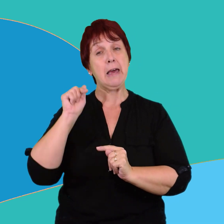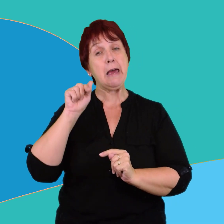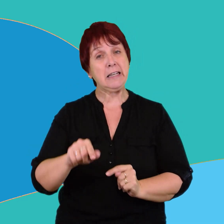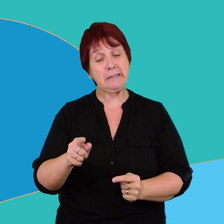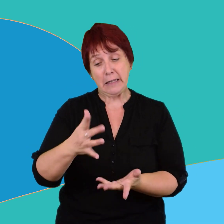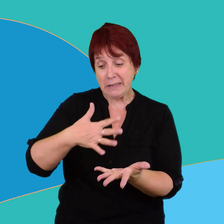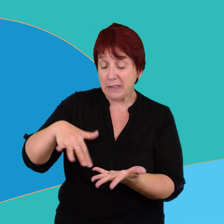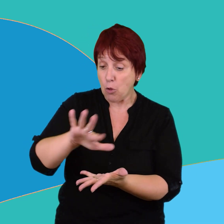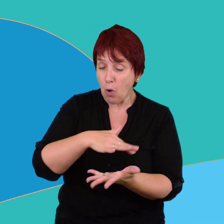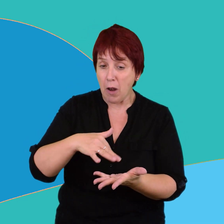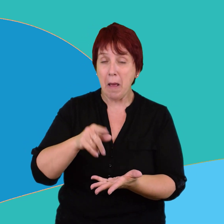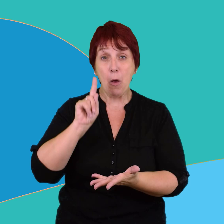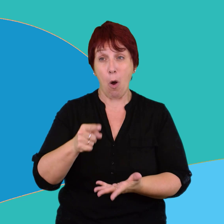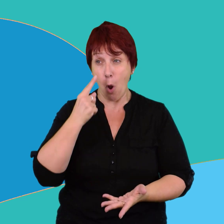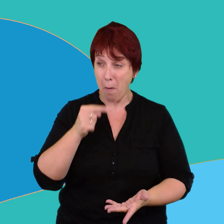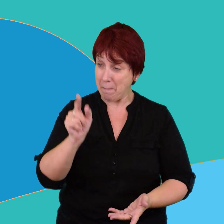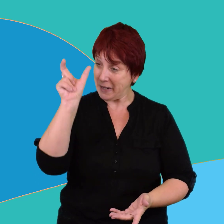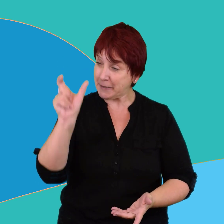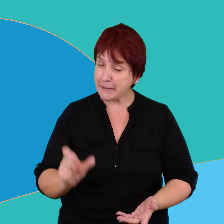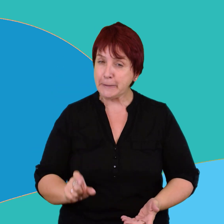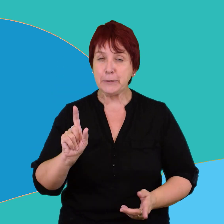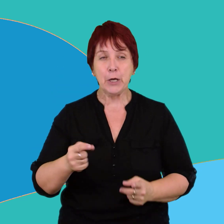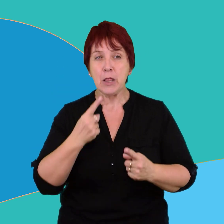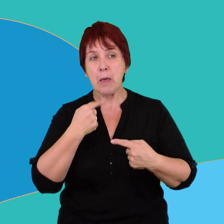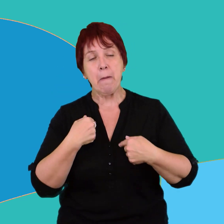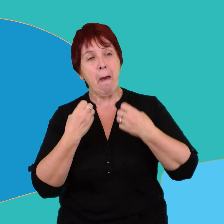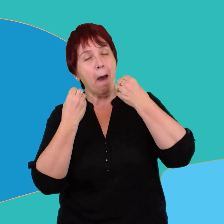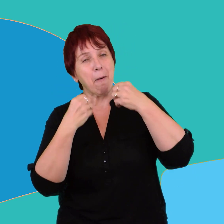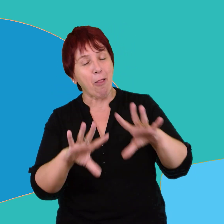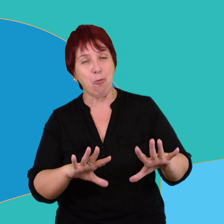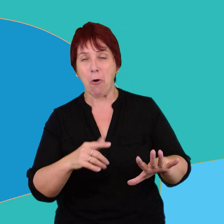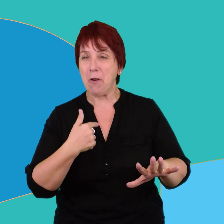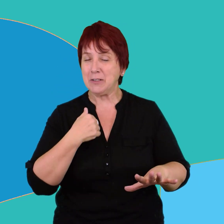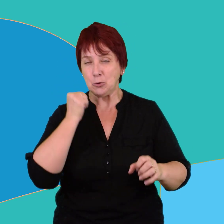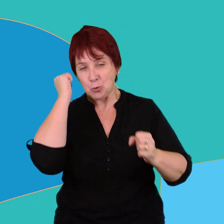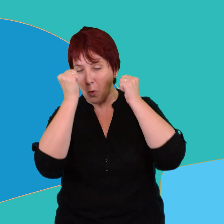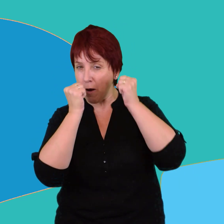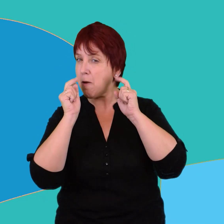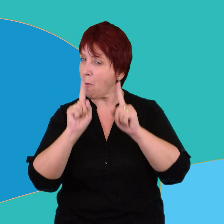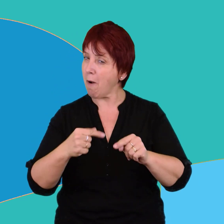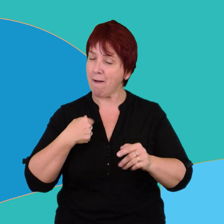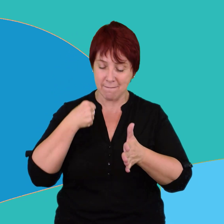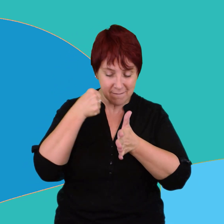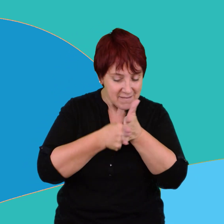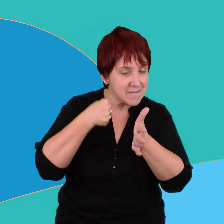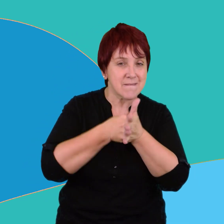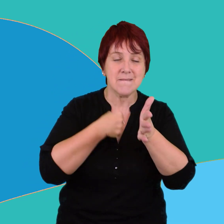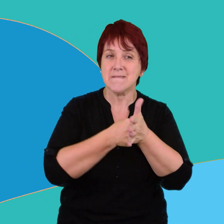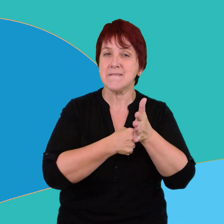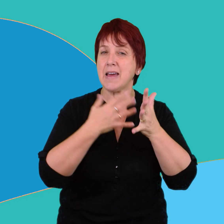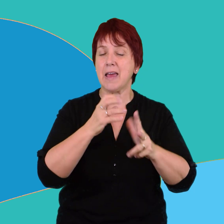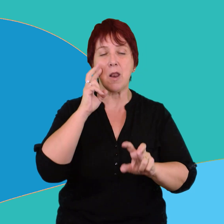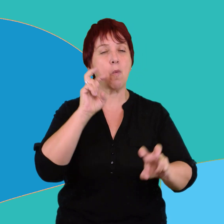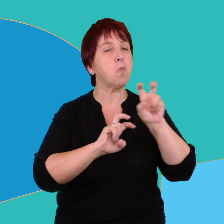Pese a todo, Shackleton nunca abandonó su sueño de alcanzar aquel punto del planeta.